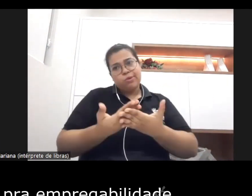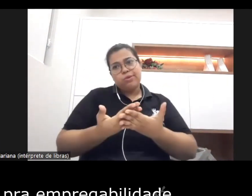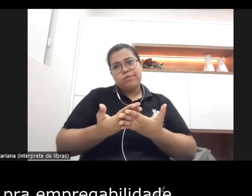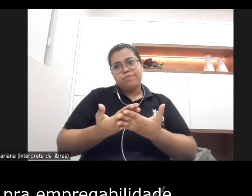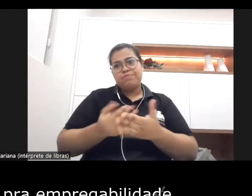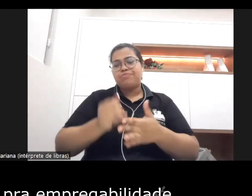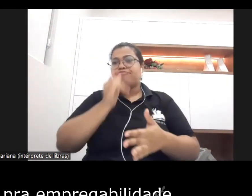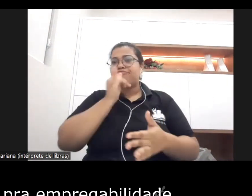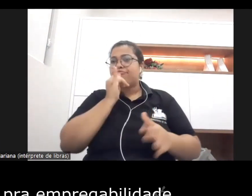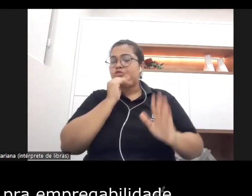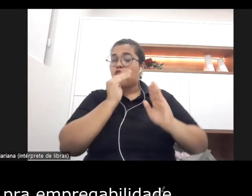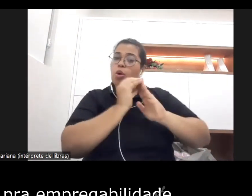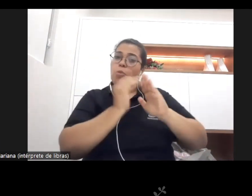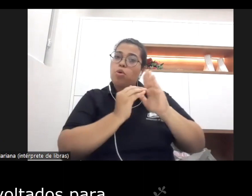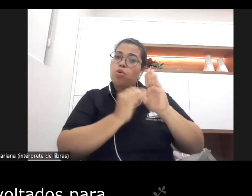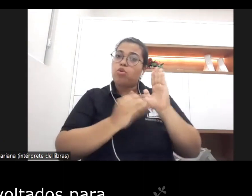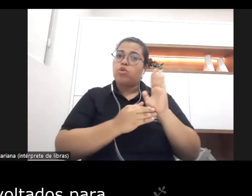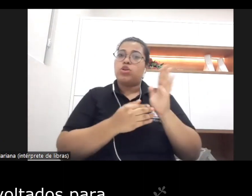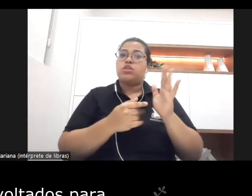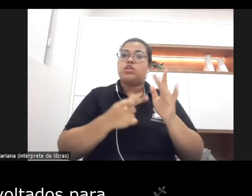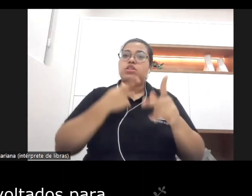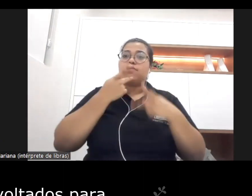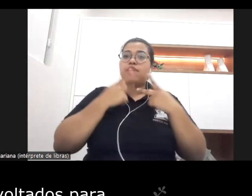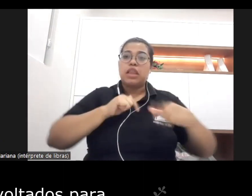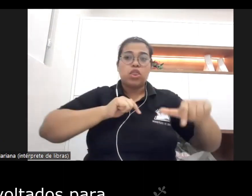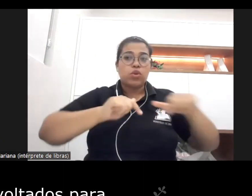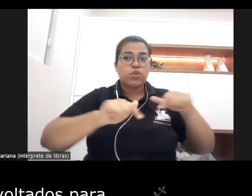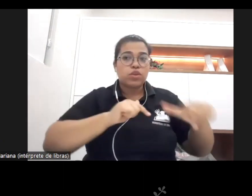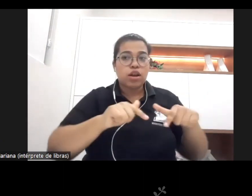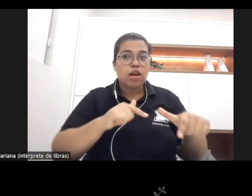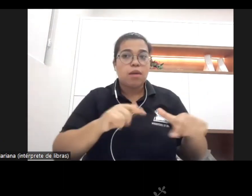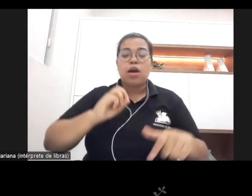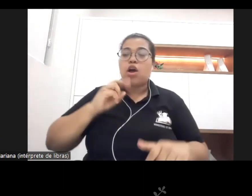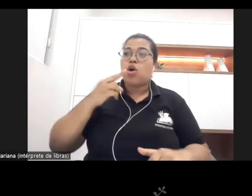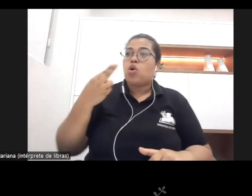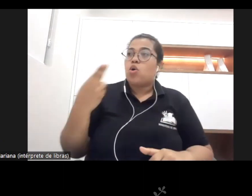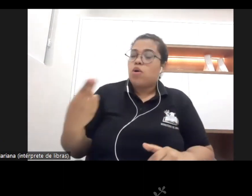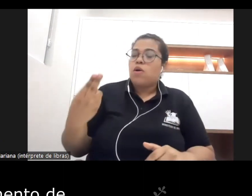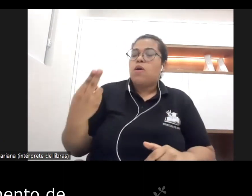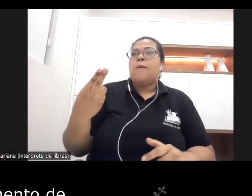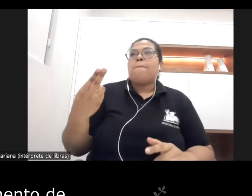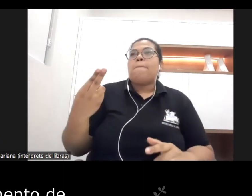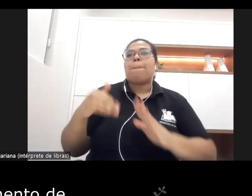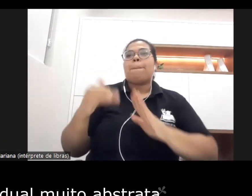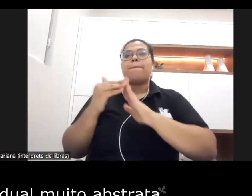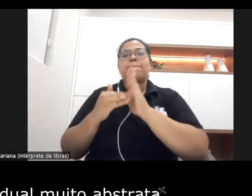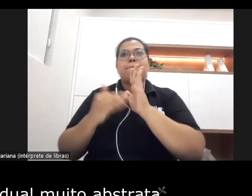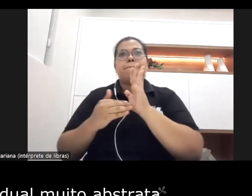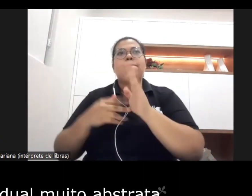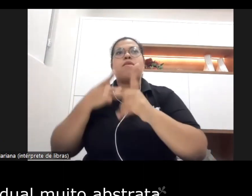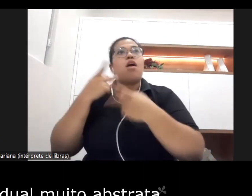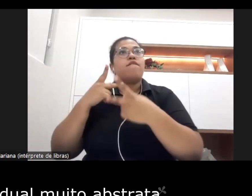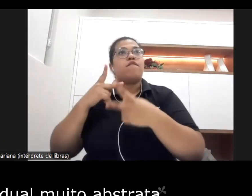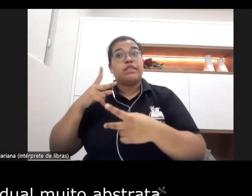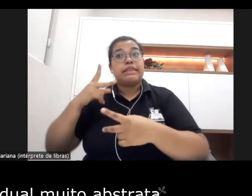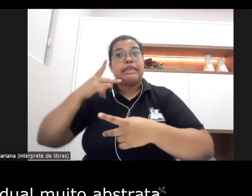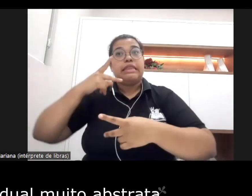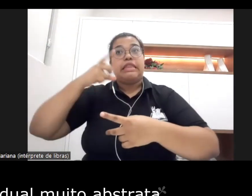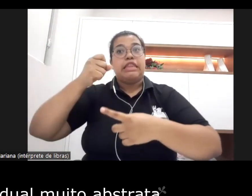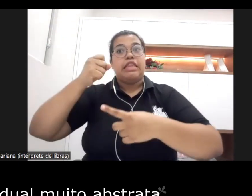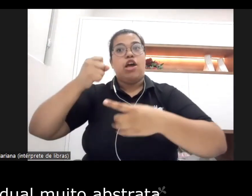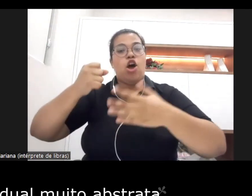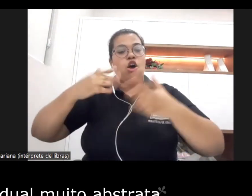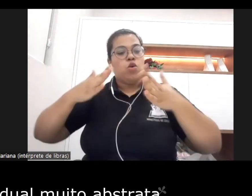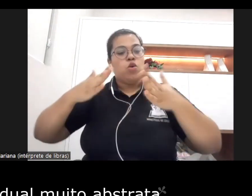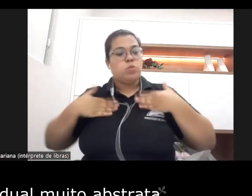voltados para empregabilidade com projetos voltados para né o fortalecimento de uma autonomia individual muito